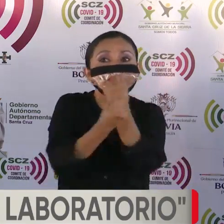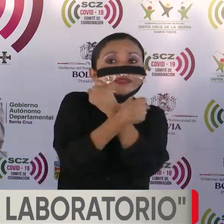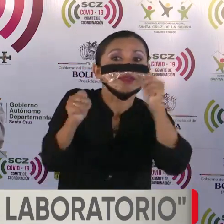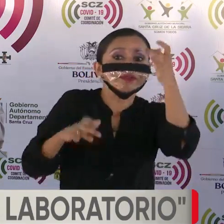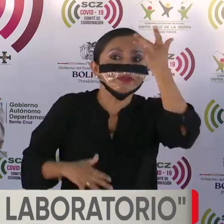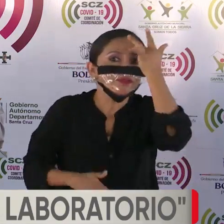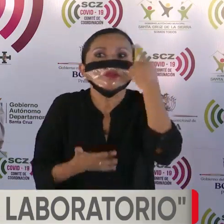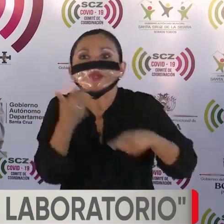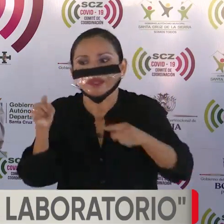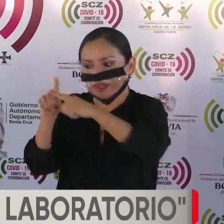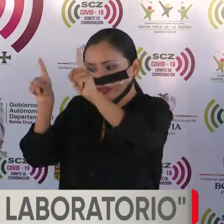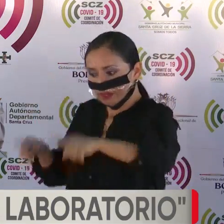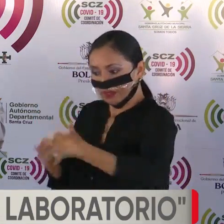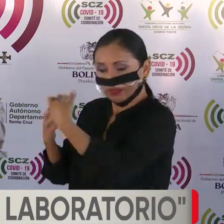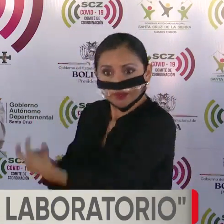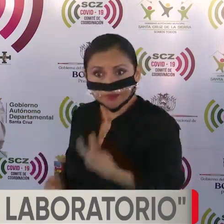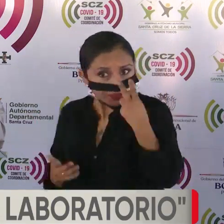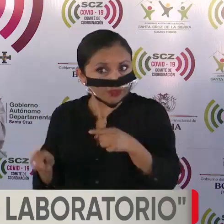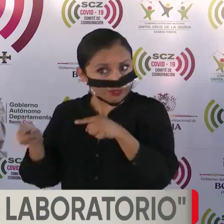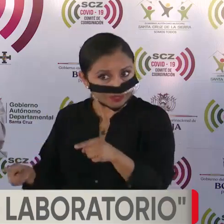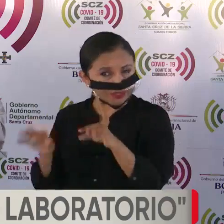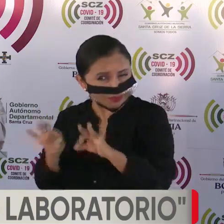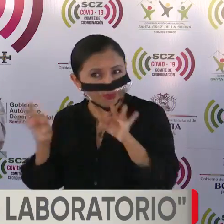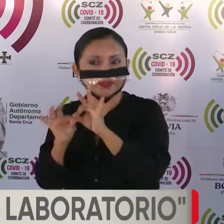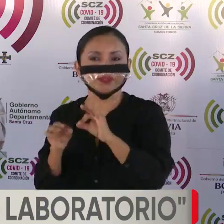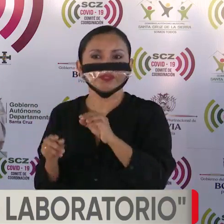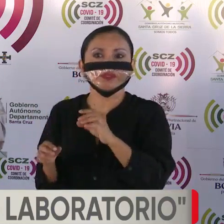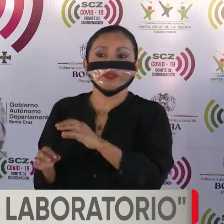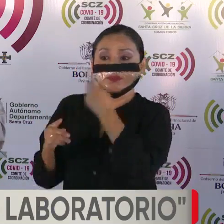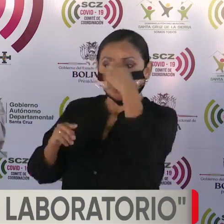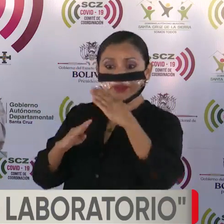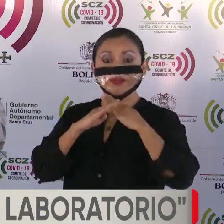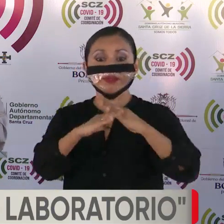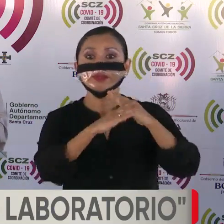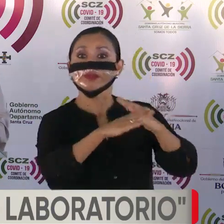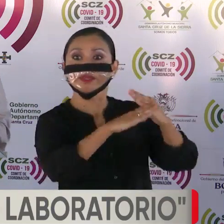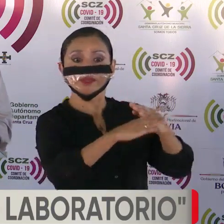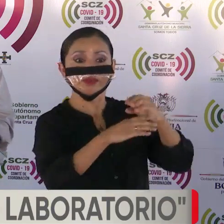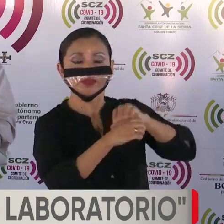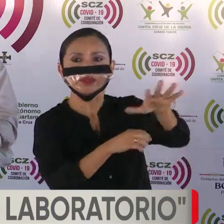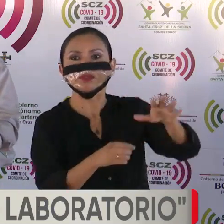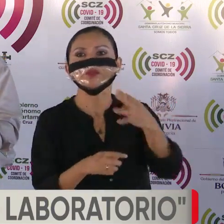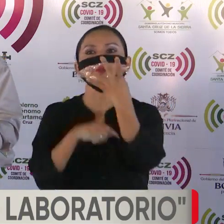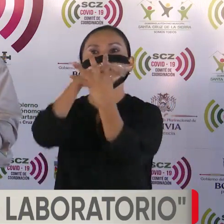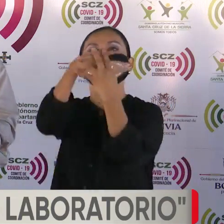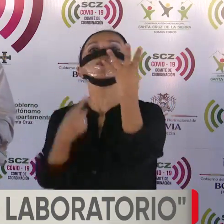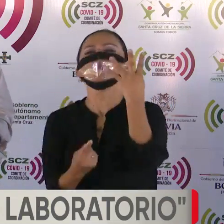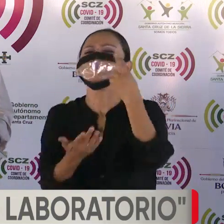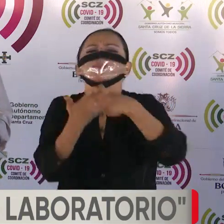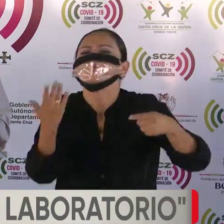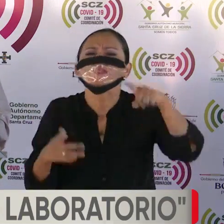son los respiradores, las claves para evitar los contagios son cuatro.